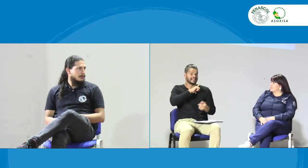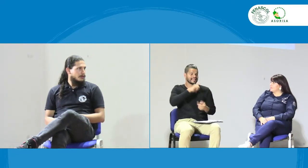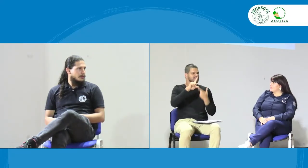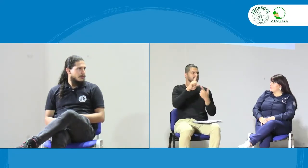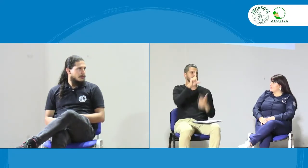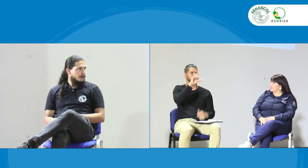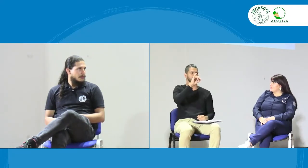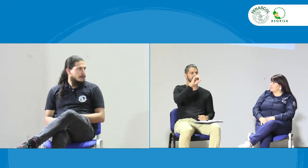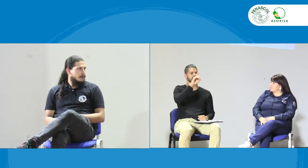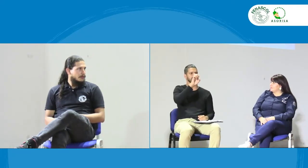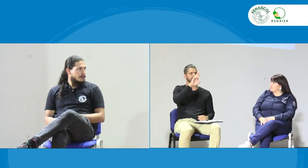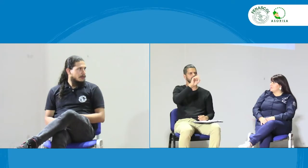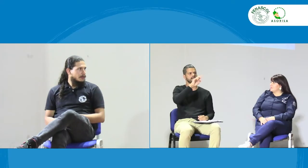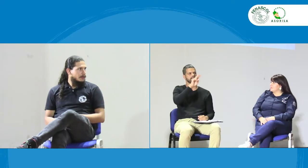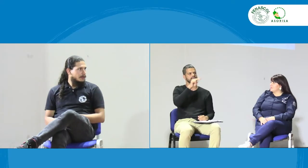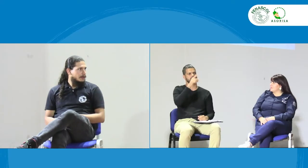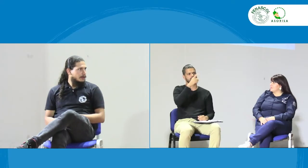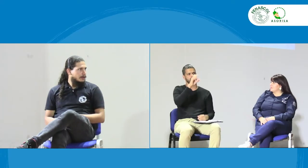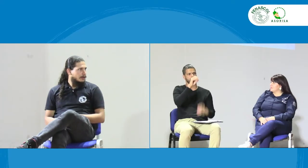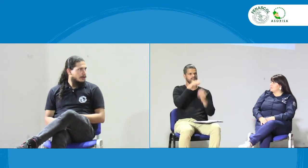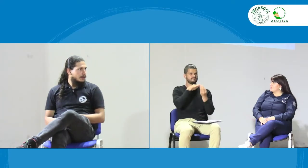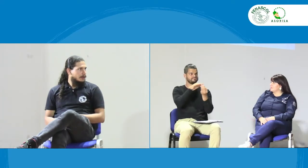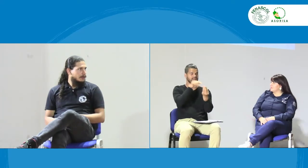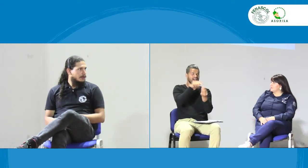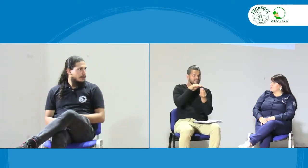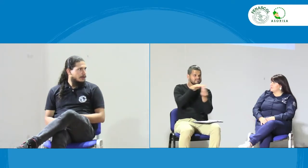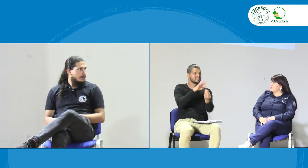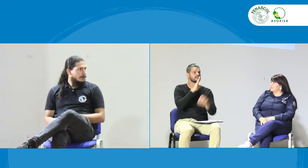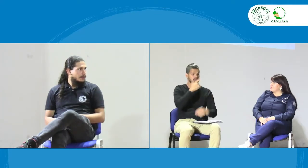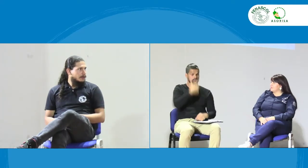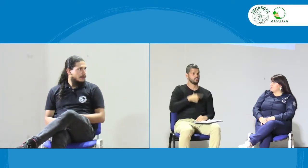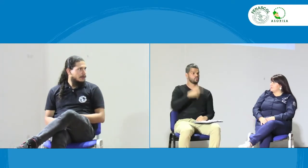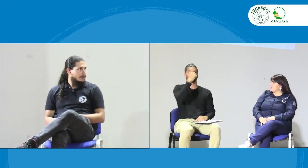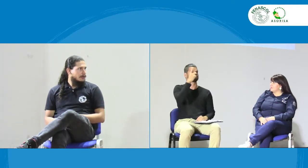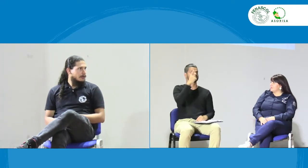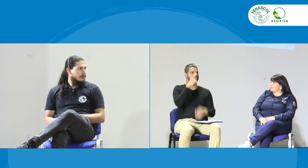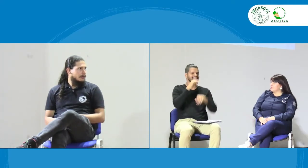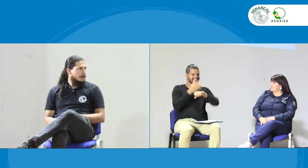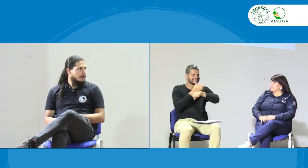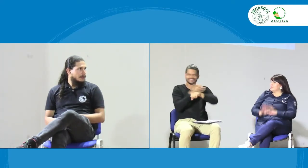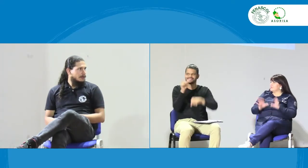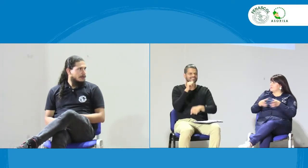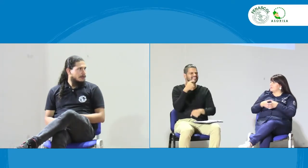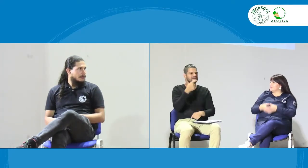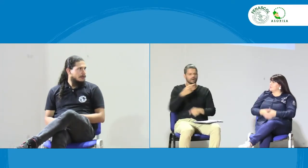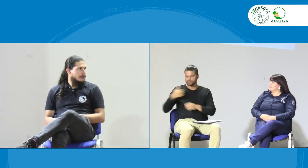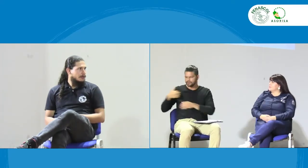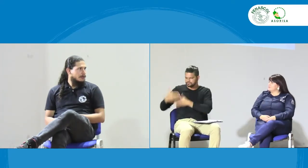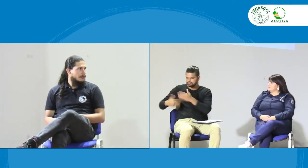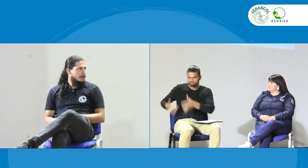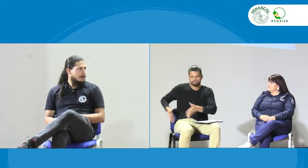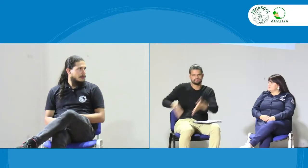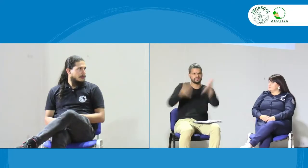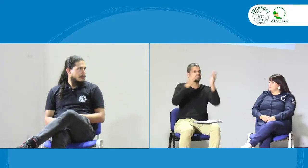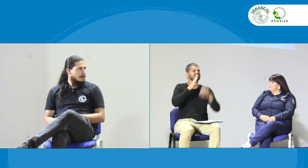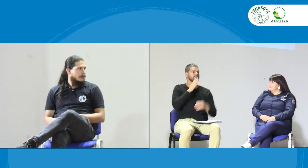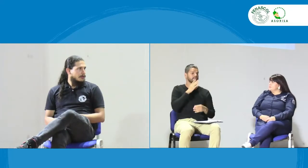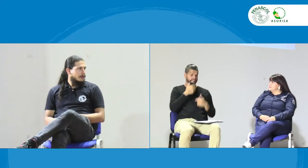trabajo duro. Necesitamos una formación de liderazgo. Necesitamos una formación de liderazgo para la incidencia. Porque como